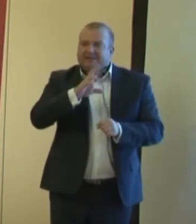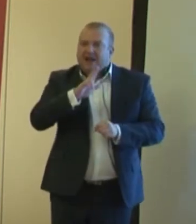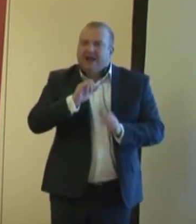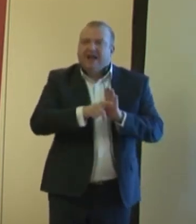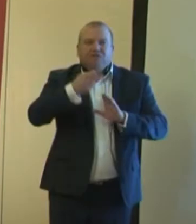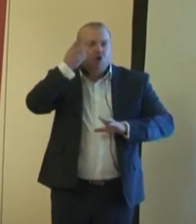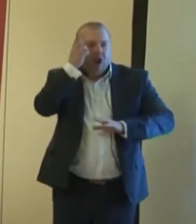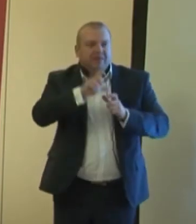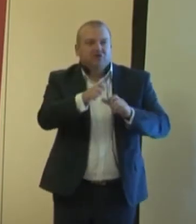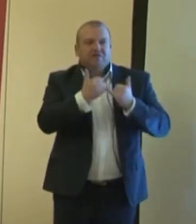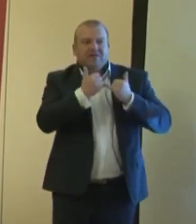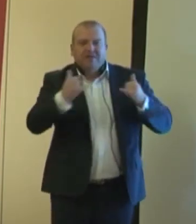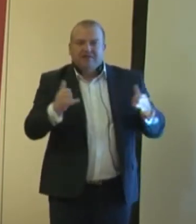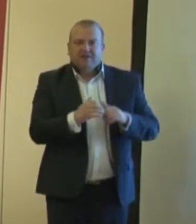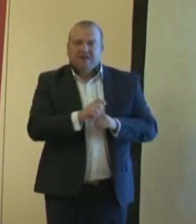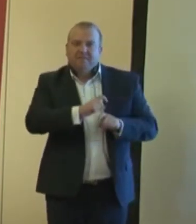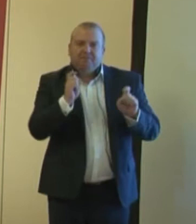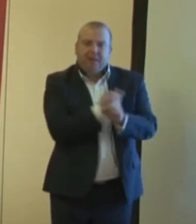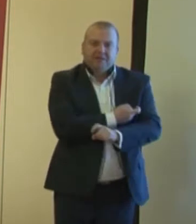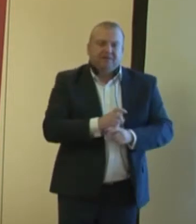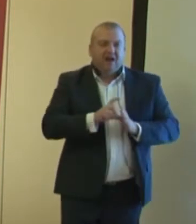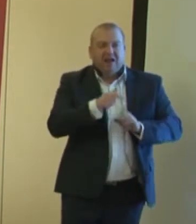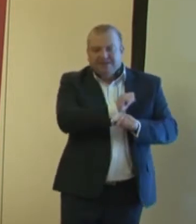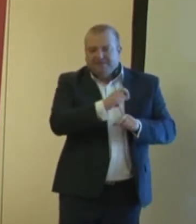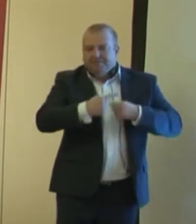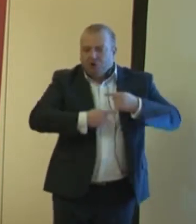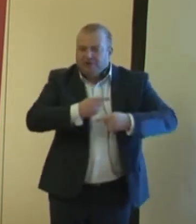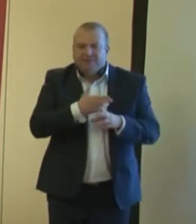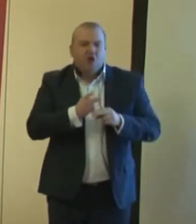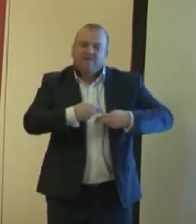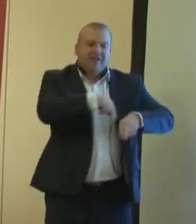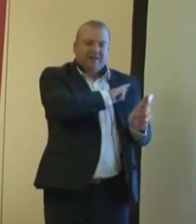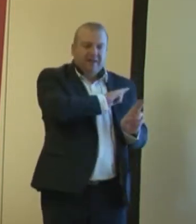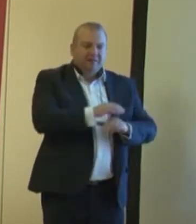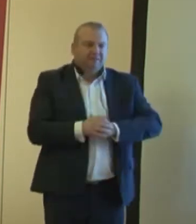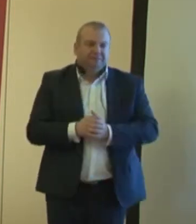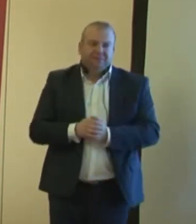Holandii czy w innych państwach, ale jest procesem nieodwracalnym.